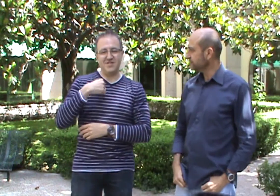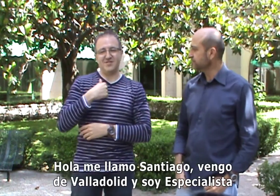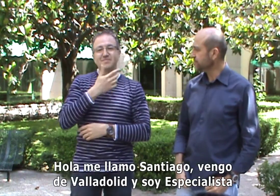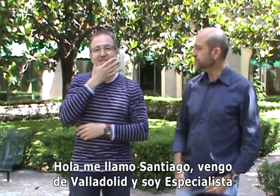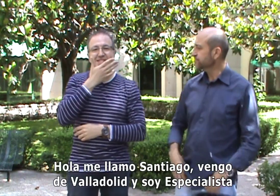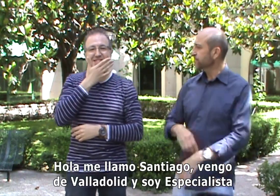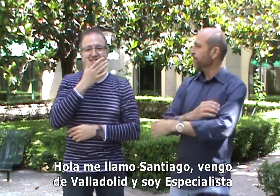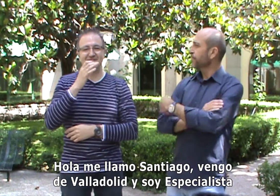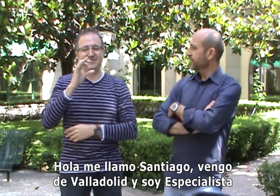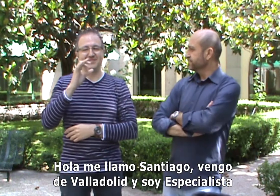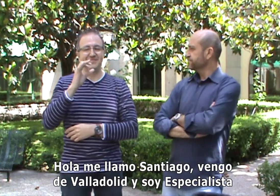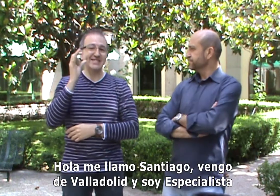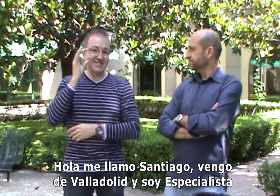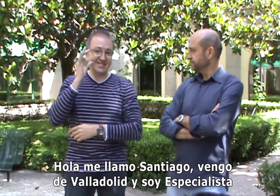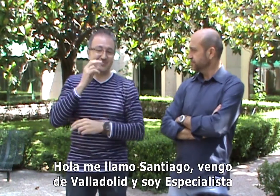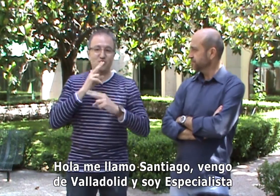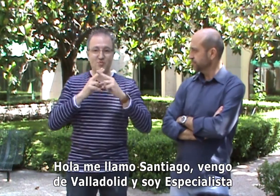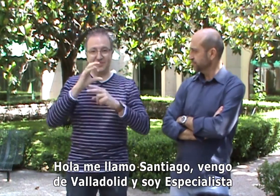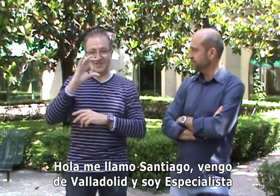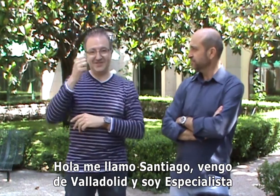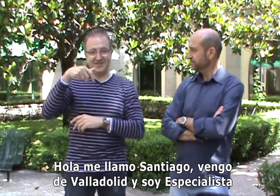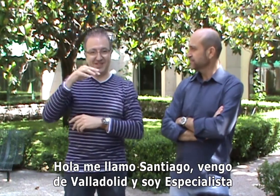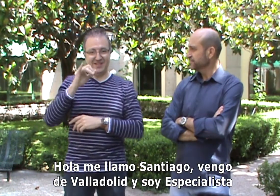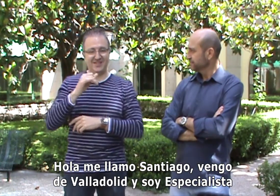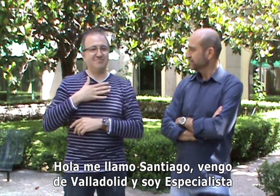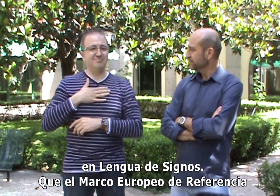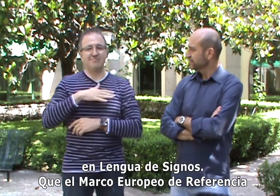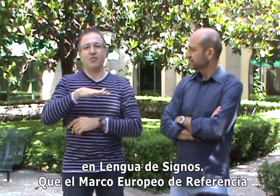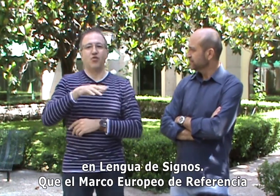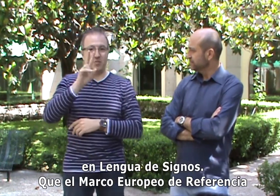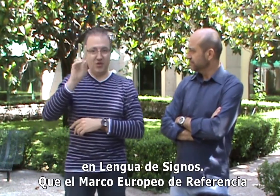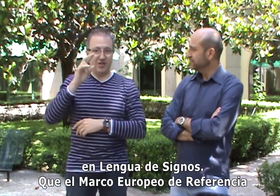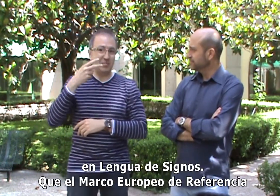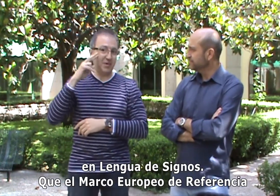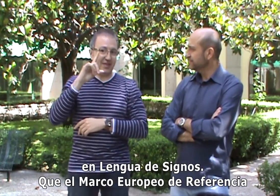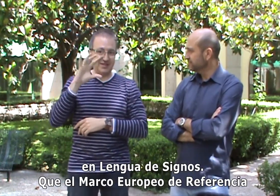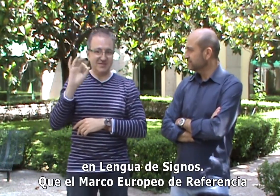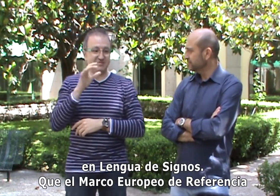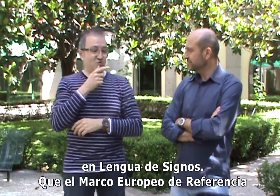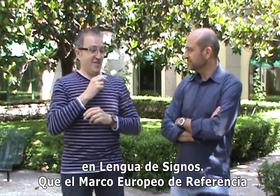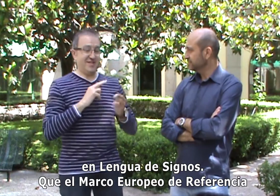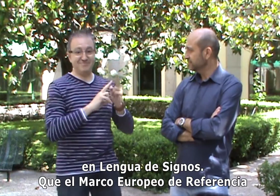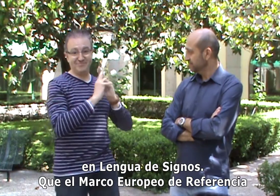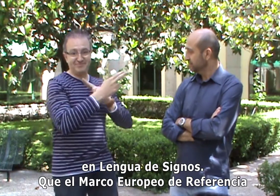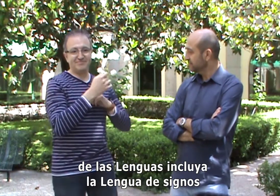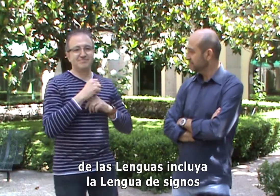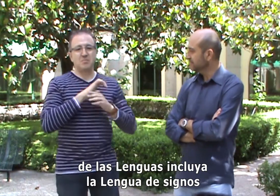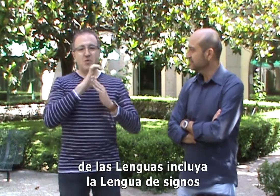Hola, llamo Santiago, vengo de Valladolid y soy especialista en lengua de signos. Que el marco europeo de referencia de las lenguas